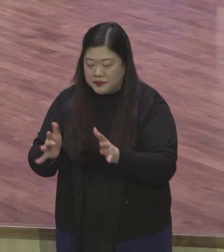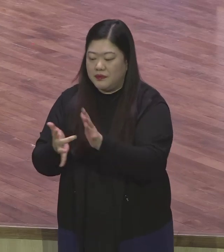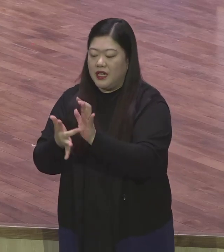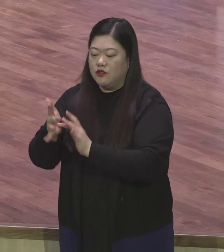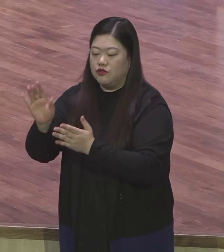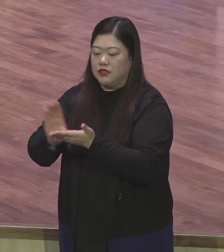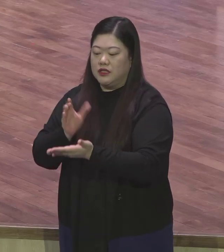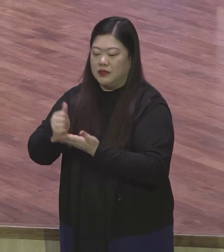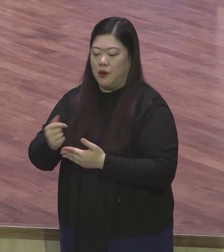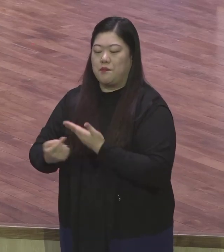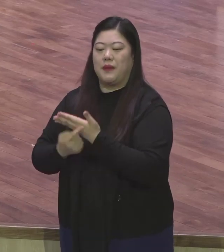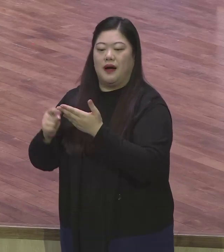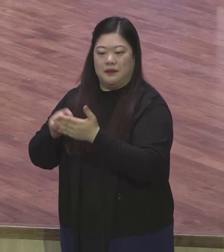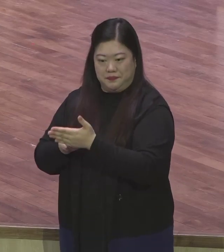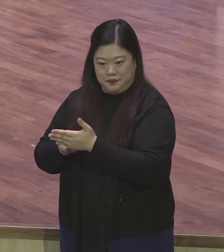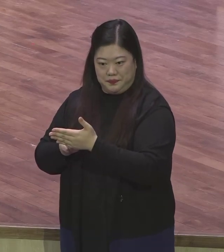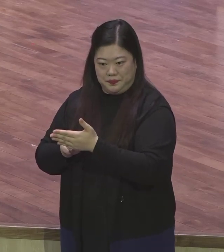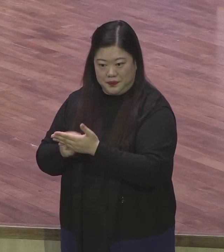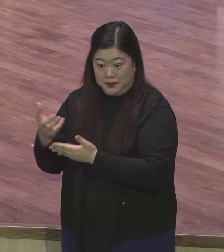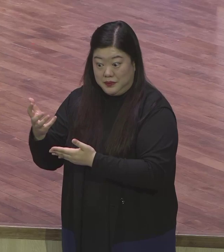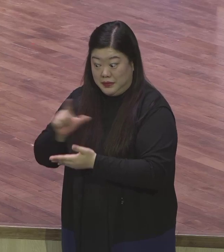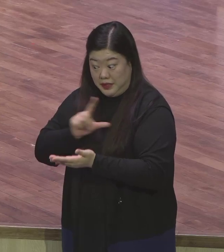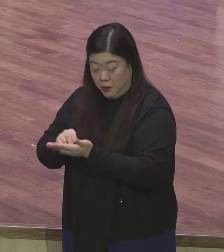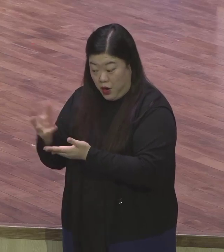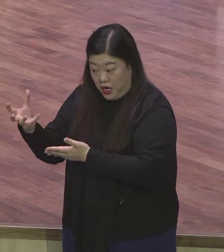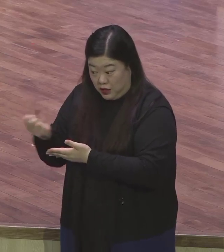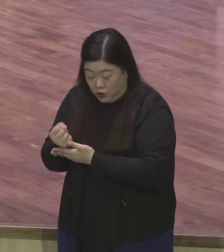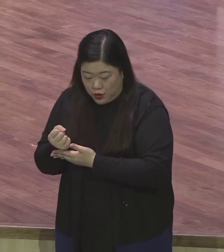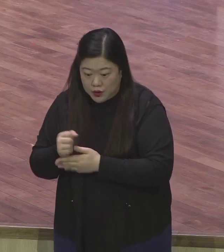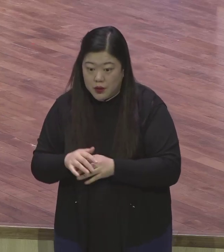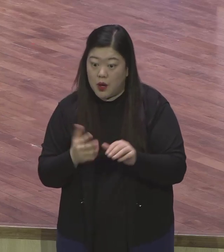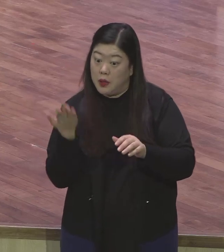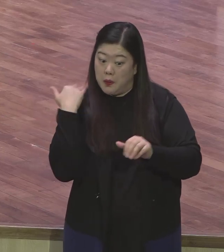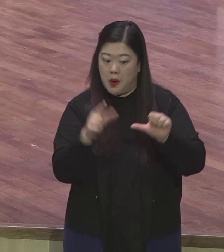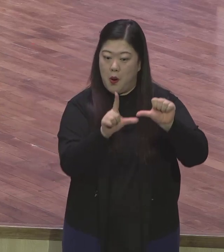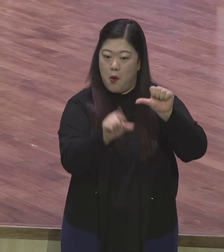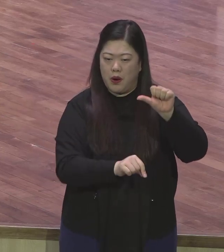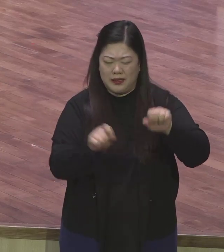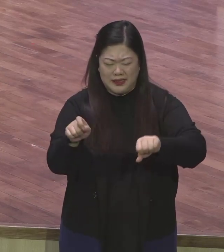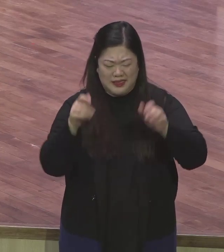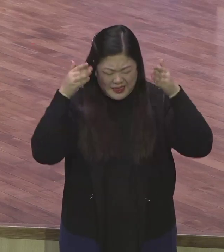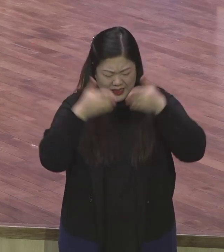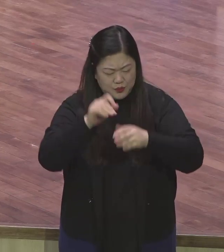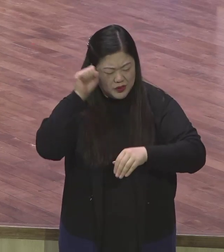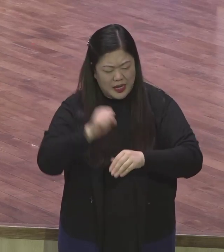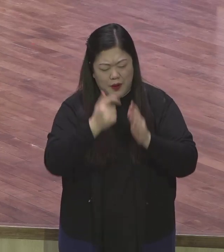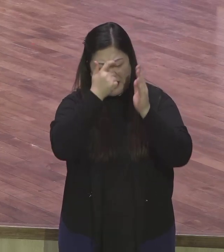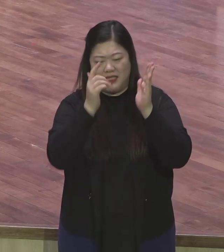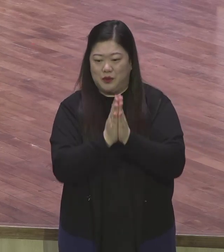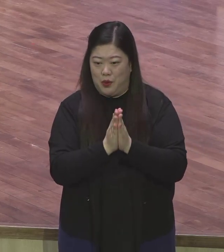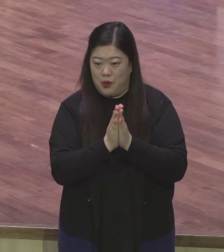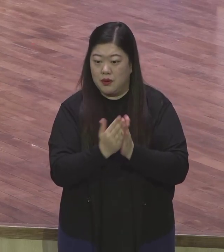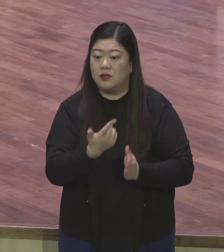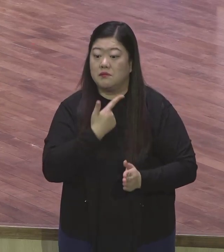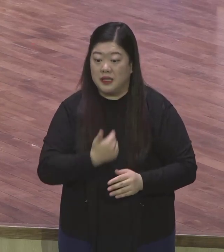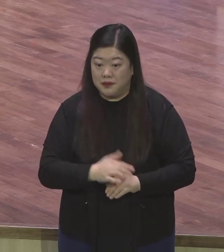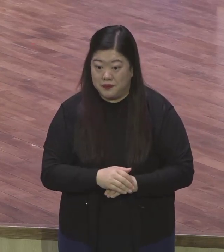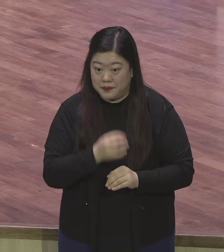상반기에 진행된 집중 새벽기도회 때의 본문 말씀이에요. 그때 우리가 오늘 본문 말씀을 다